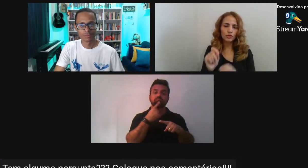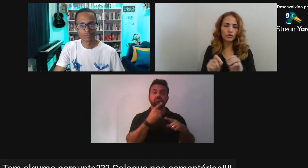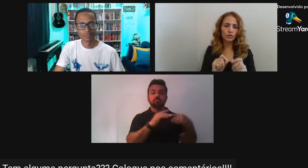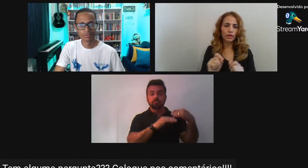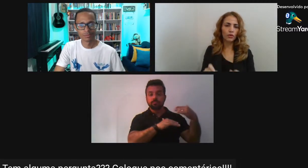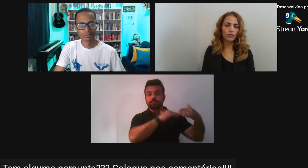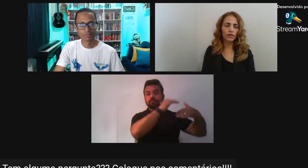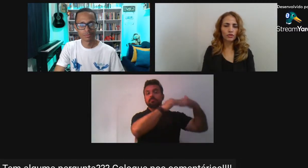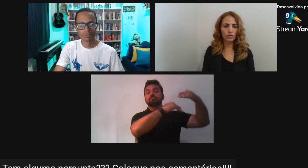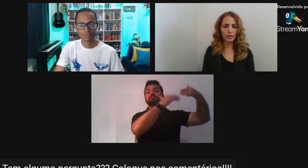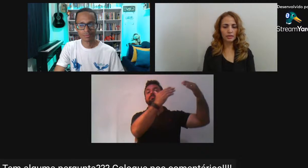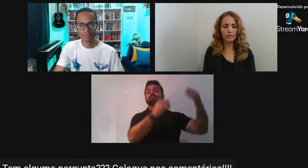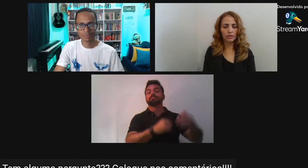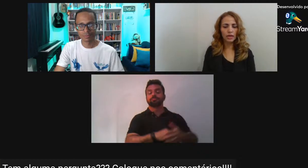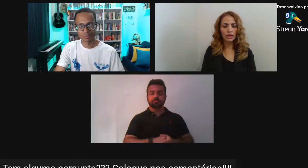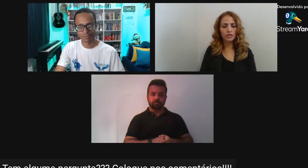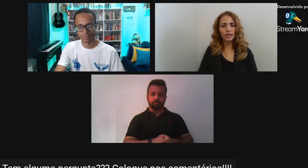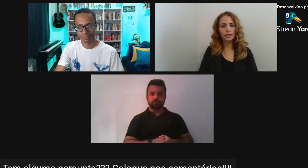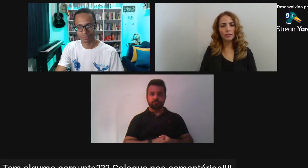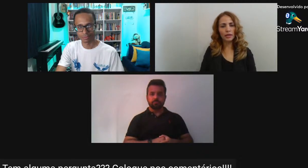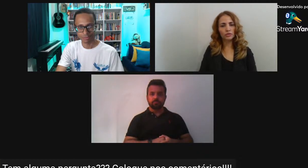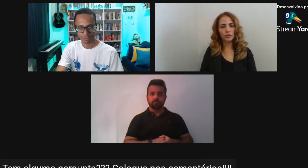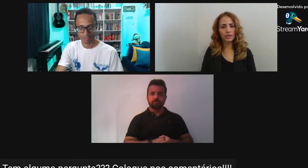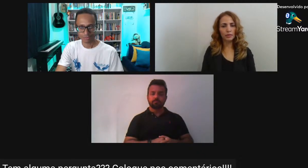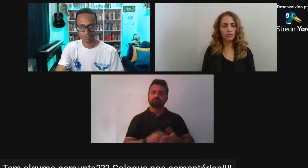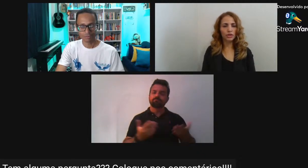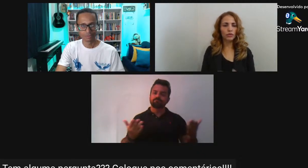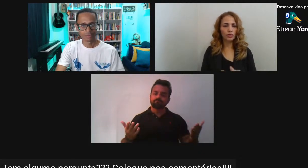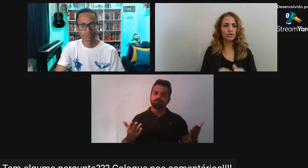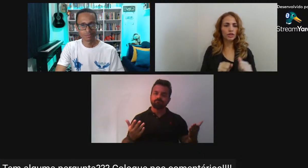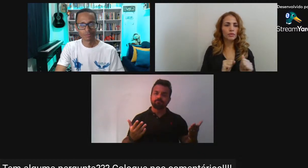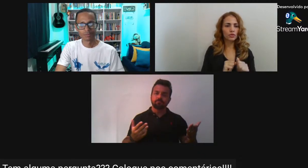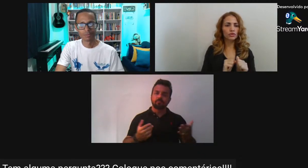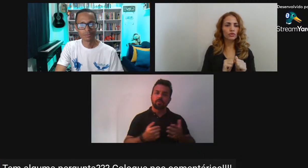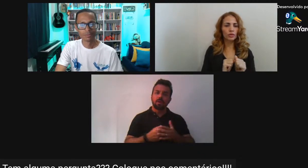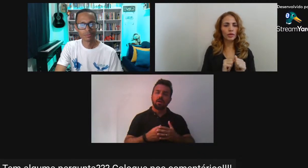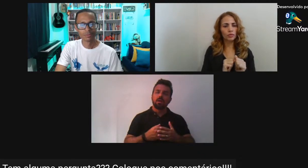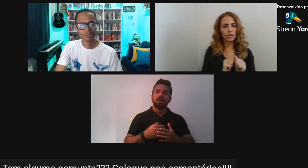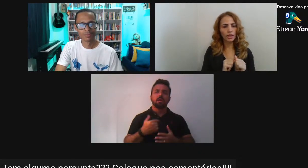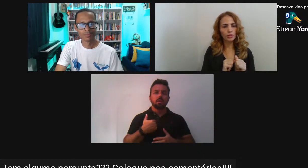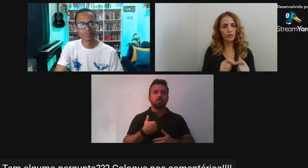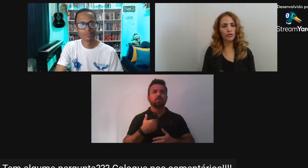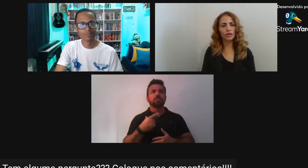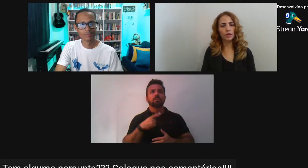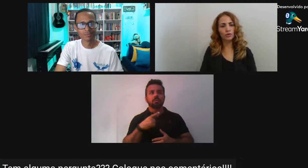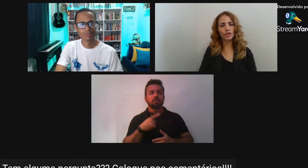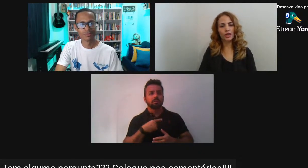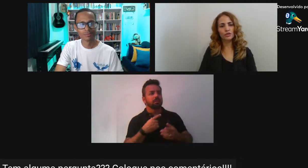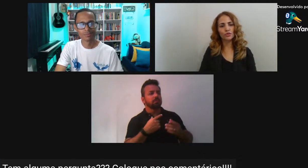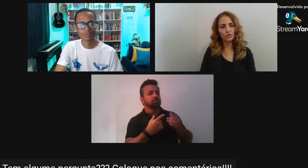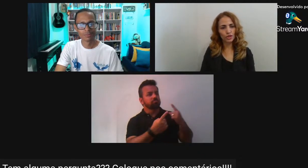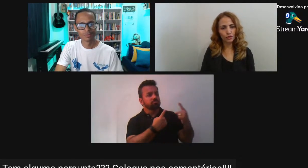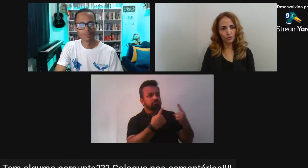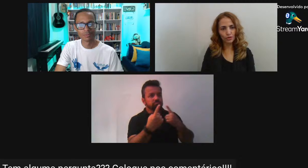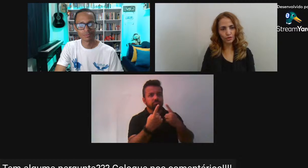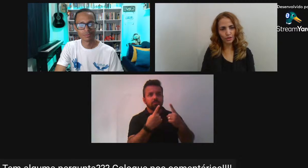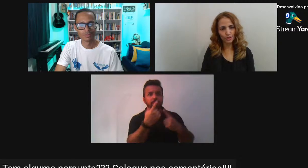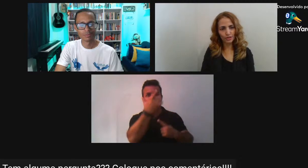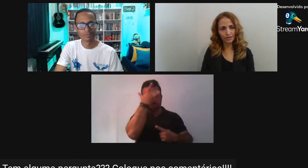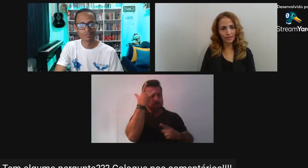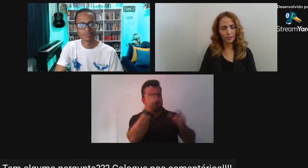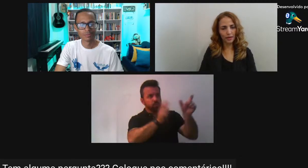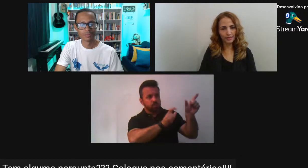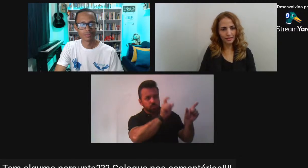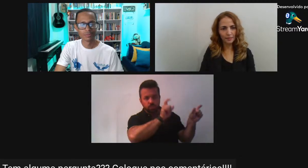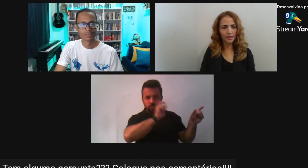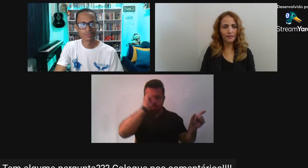Algumas pessoas Com quem eu converso Sobre a questão Dizem que tem medo Por exemplo De eu ganhar dinheiro Mas eu continuo Na minha comunidade Porque fora da minha comunidade Eu sou sujeita A toda sorte